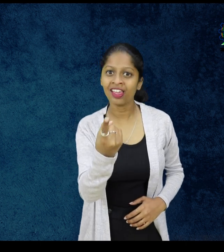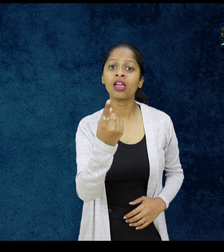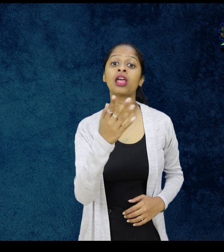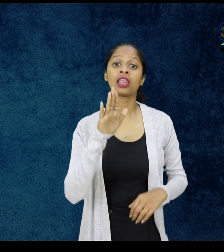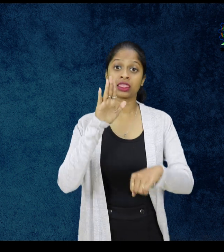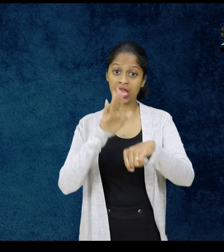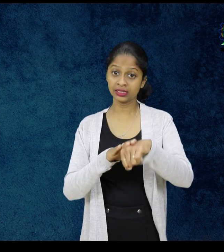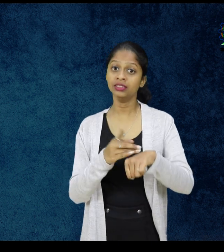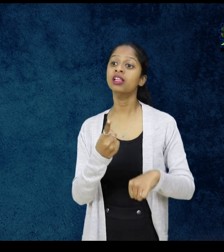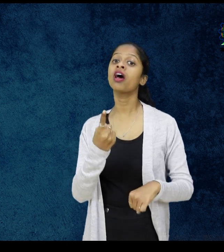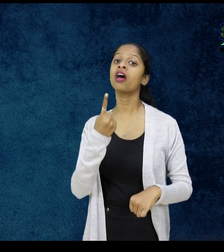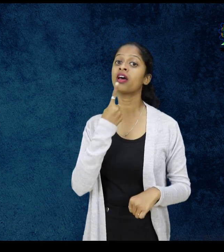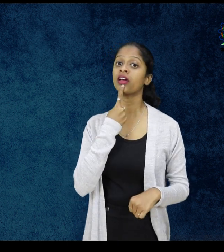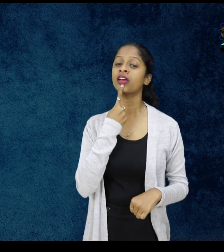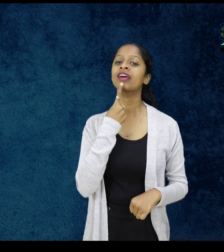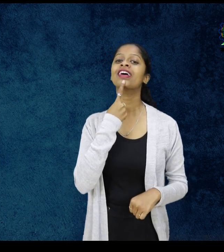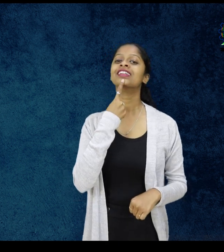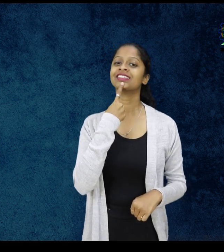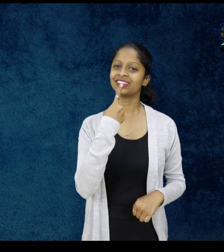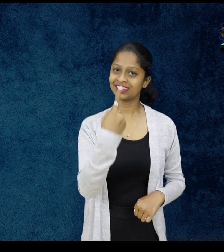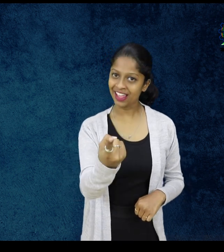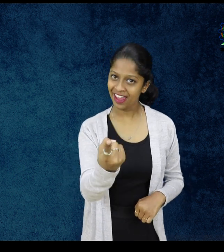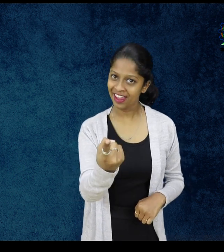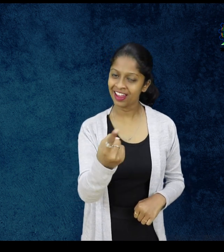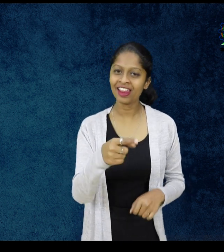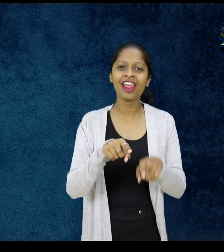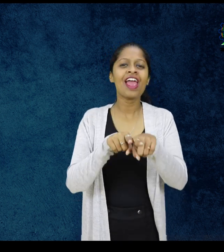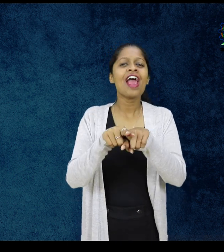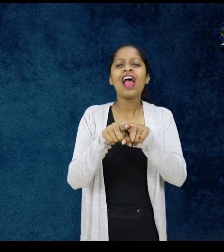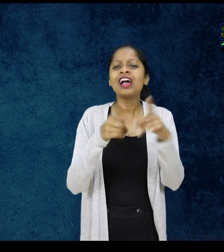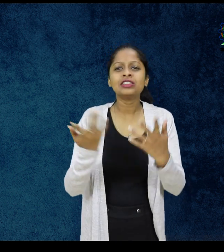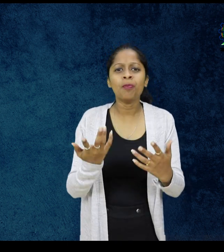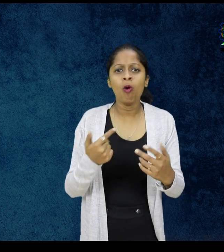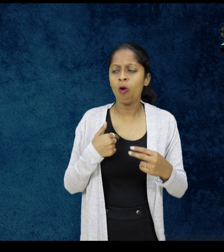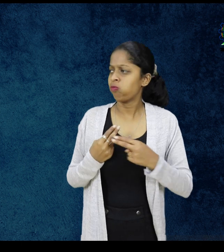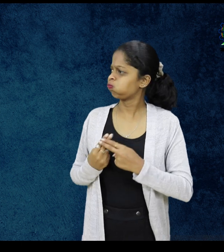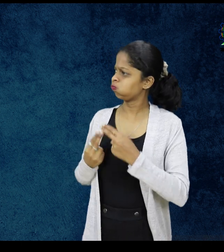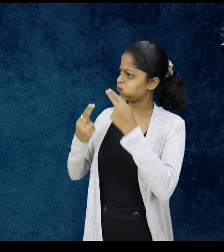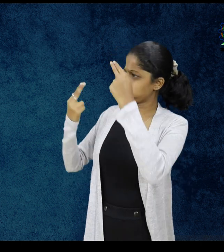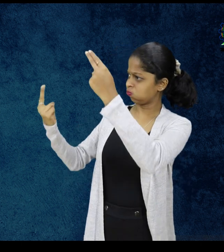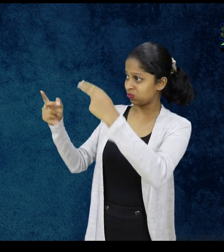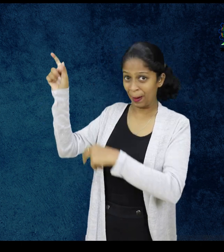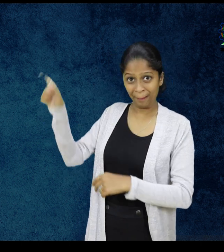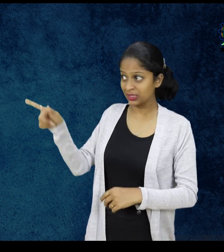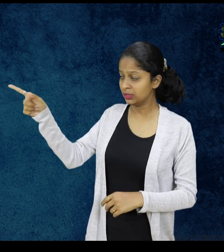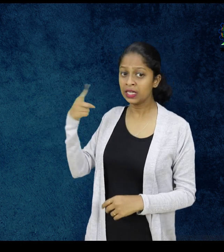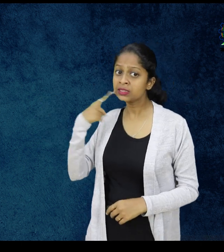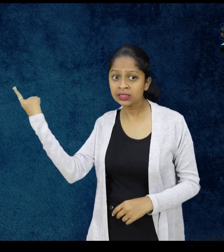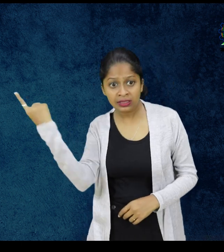क्यूंकि जब हम बात करते हैं तब हम मुझ से बोलते हैं इसलिए उधारन के लिए उसने तुम्हें बता